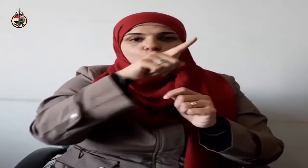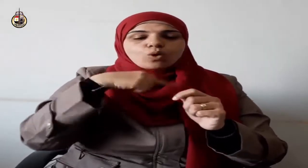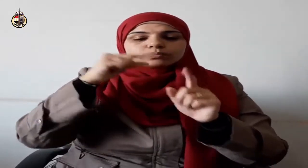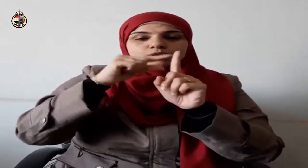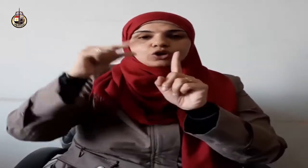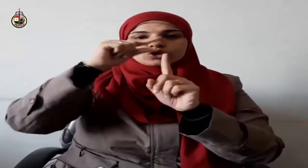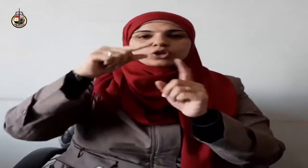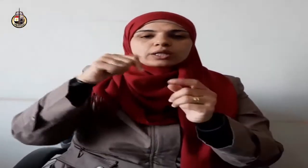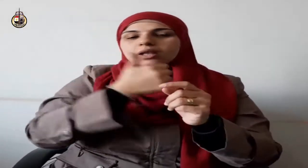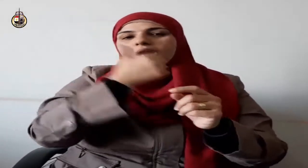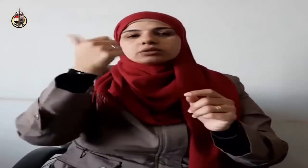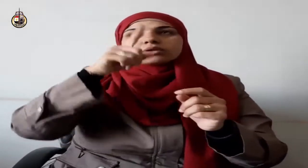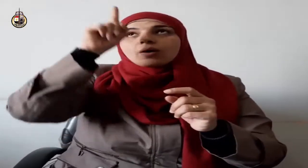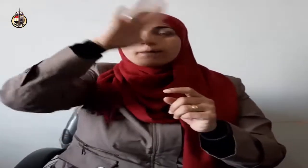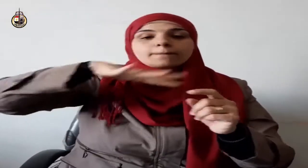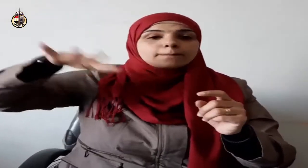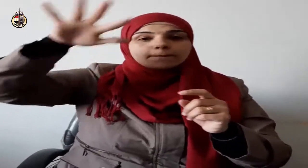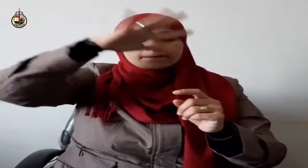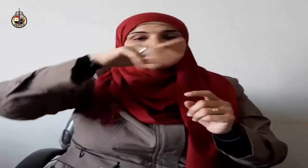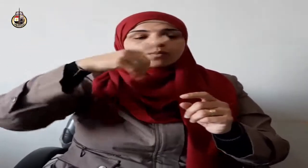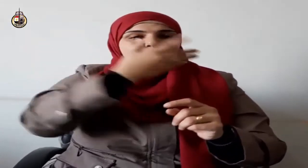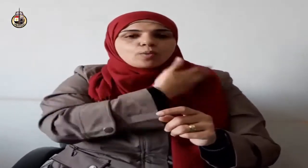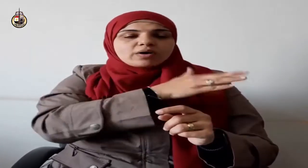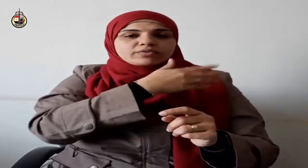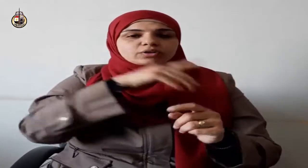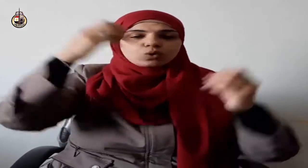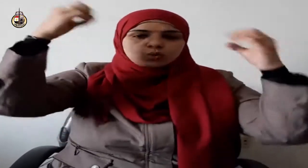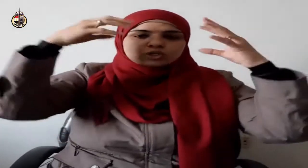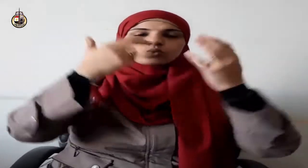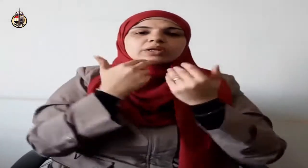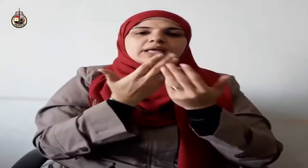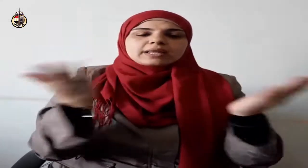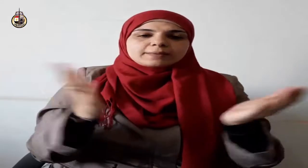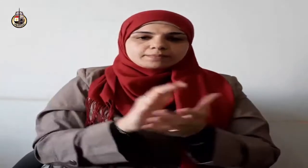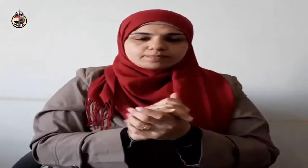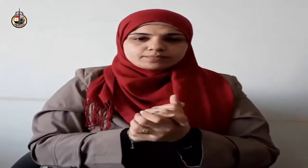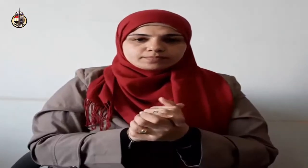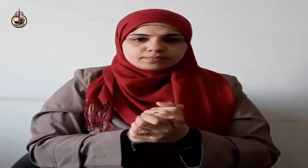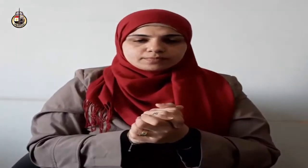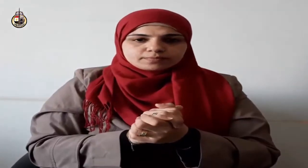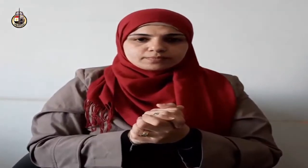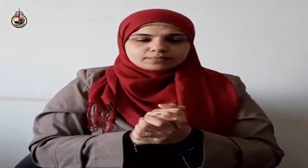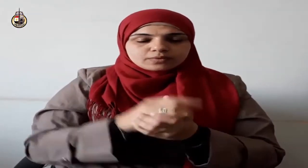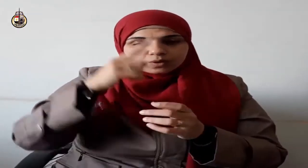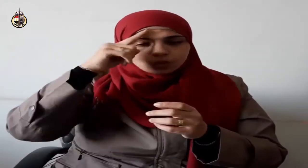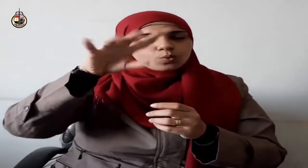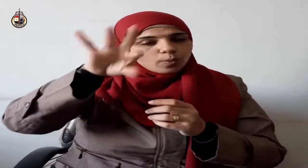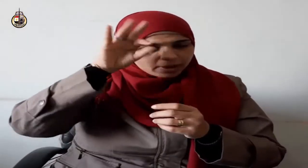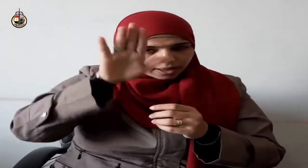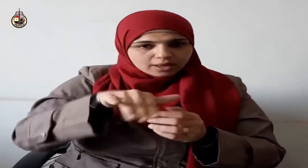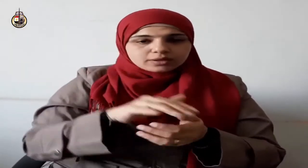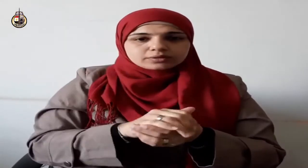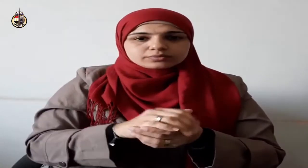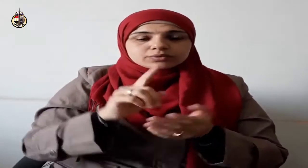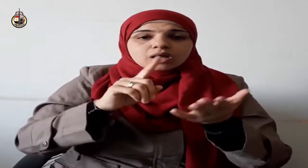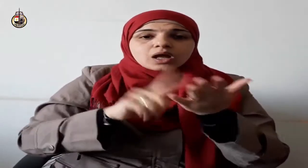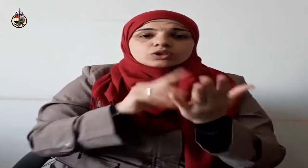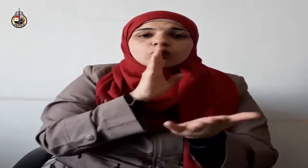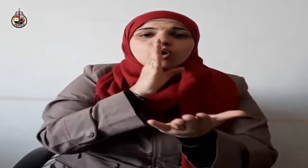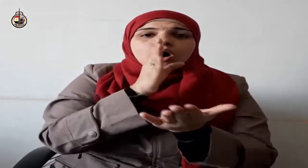حقا فوالله ما أدري أنا منهم أم لا قال البيهقي رحمه الله